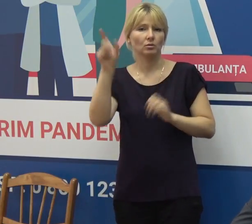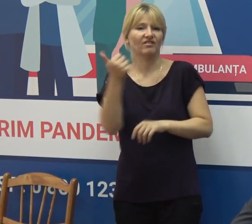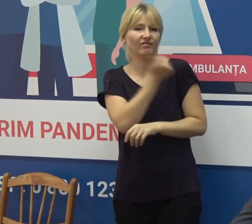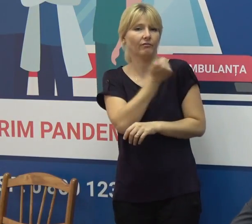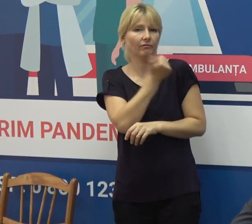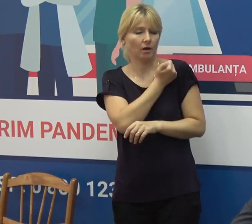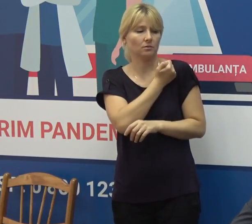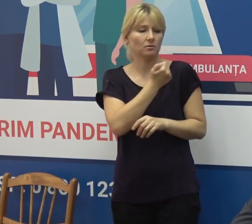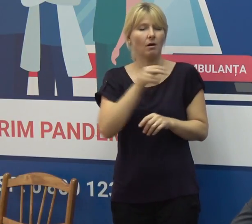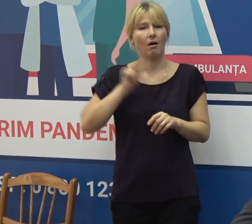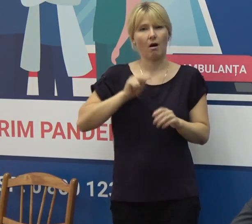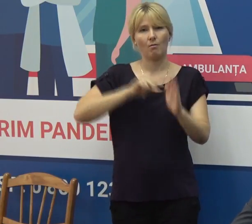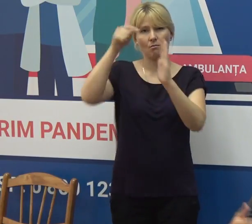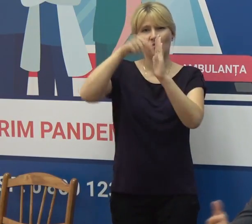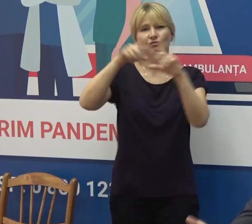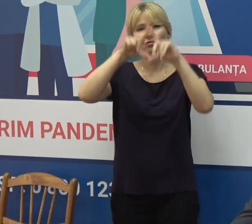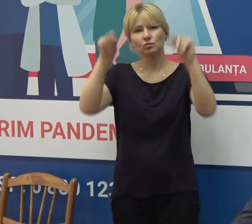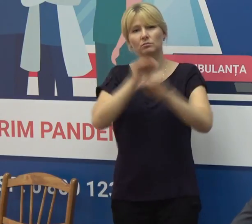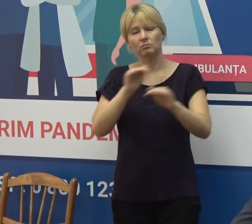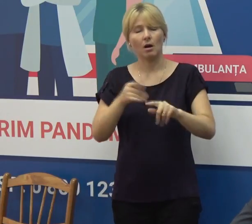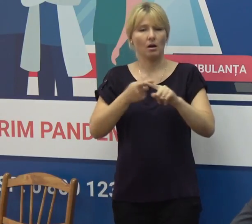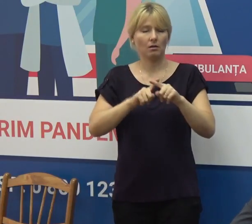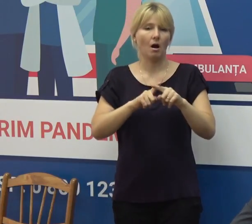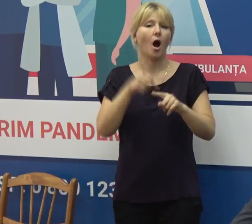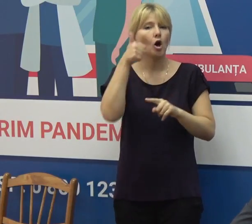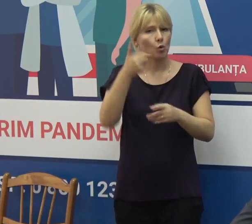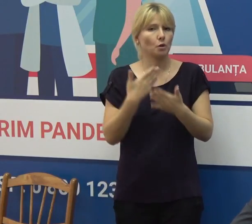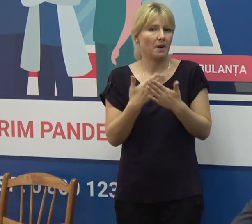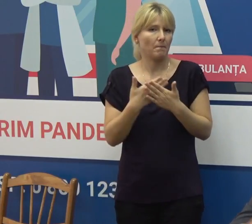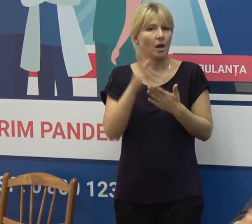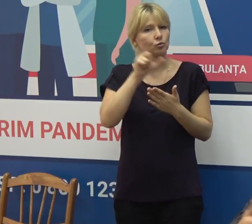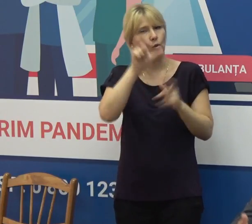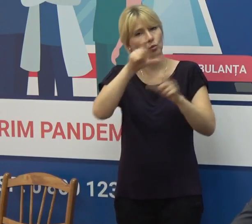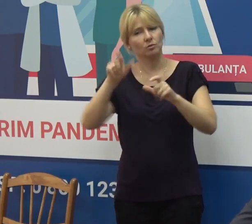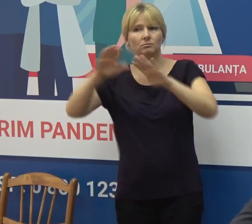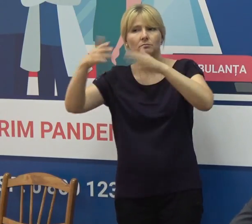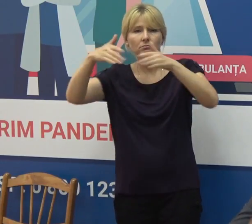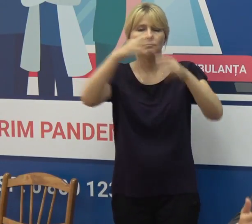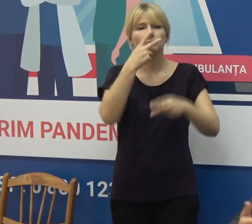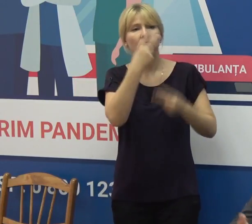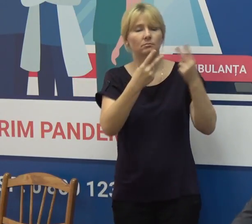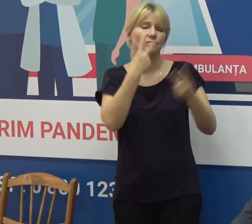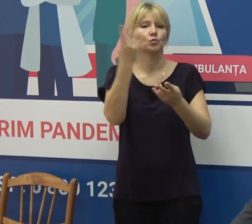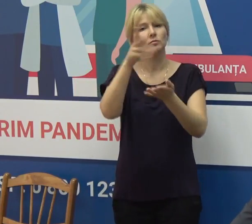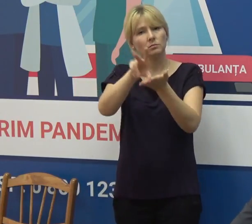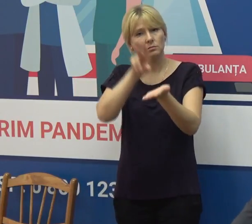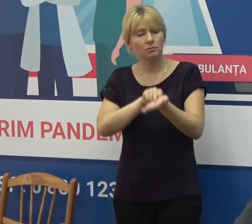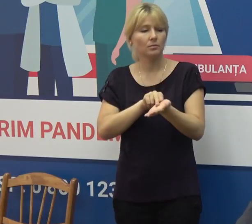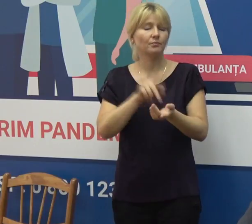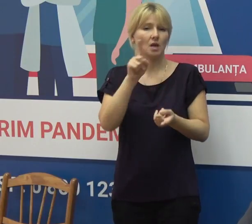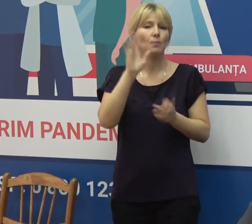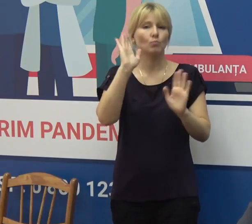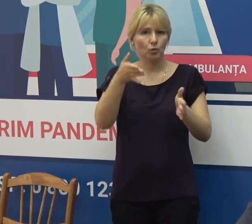vaccinate, un exemplu bun pentru alte teritorii. Aceste exerciții vor urma